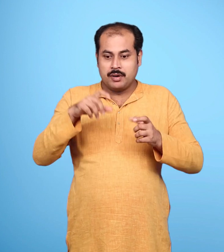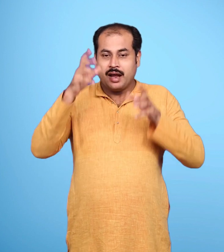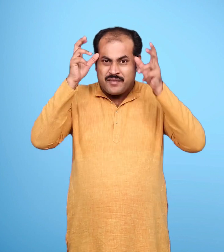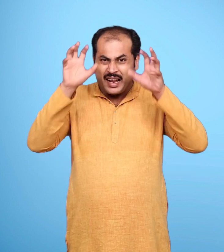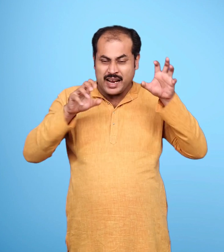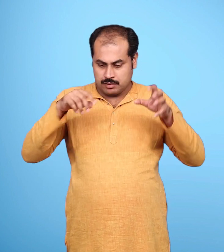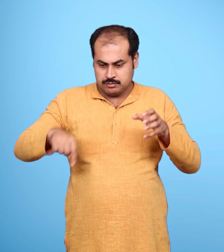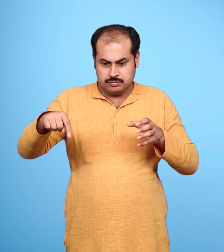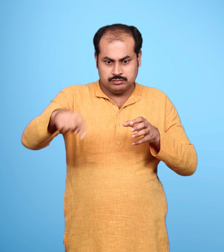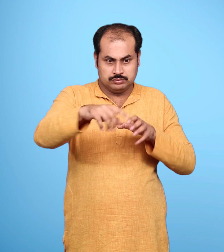डरी